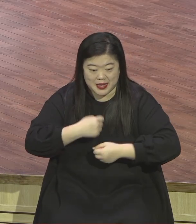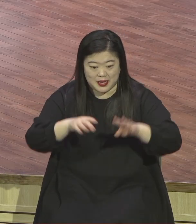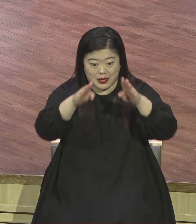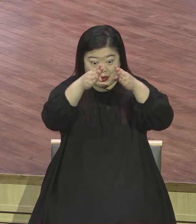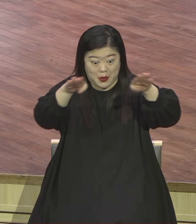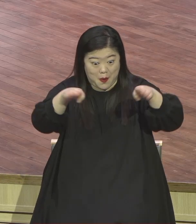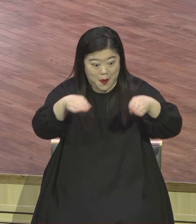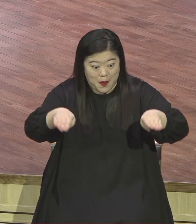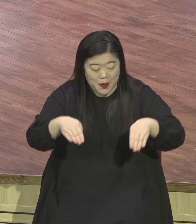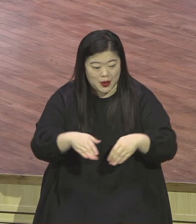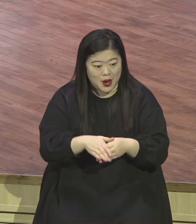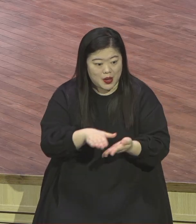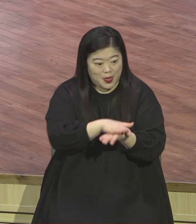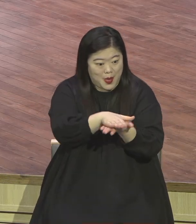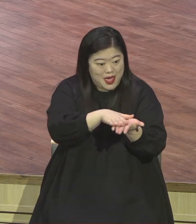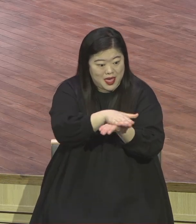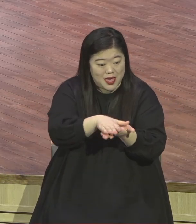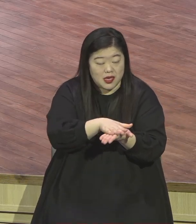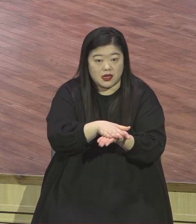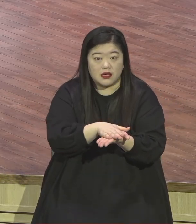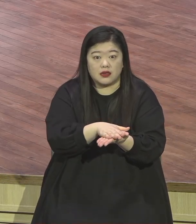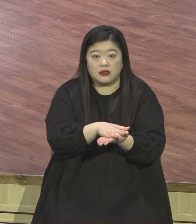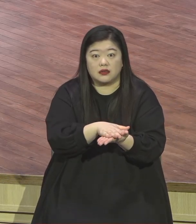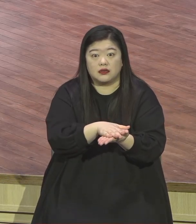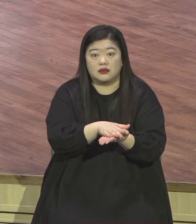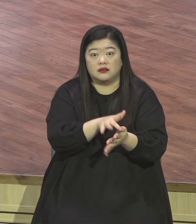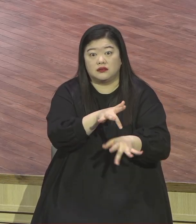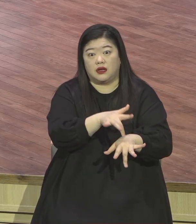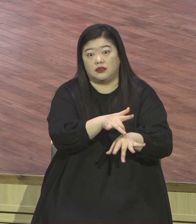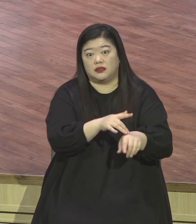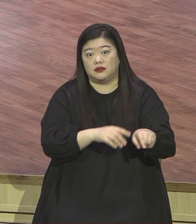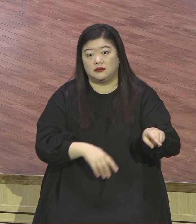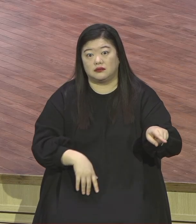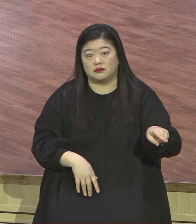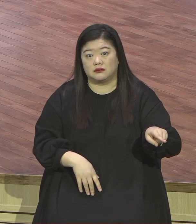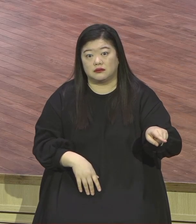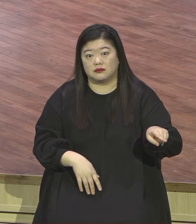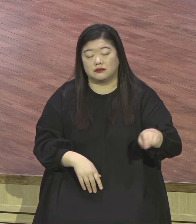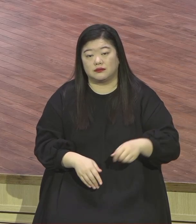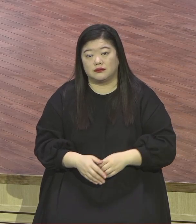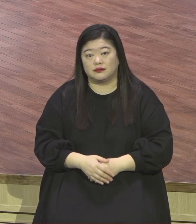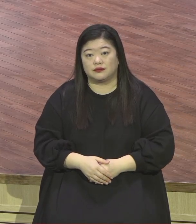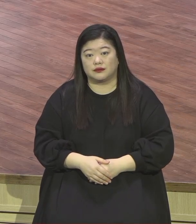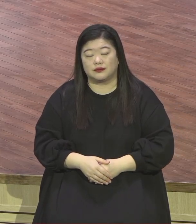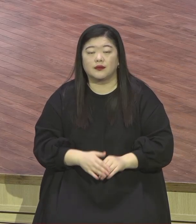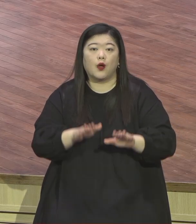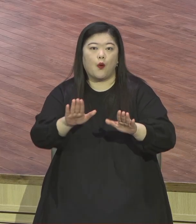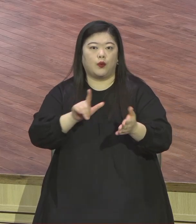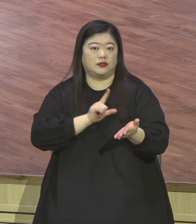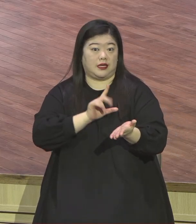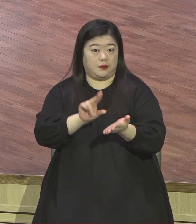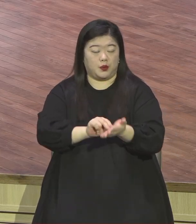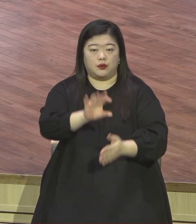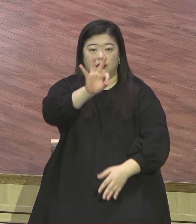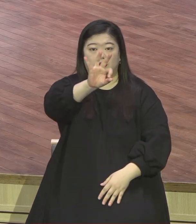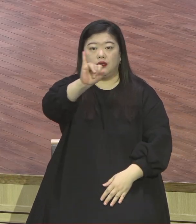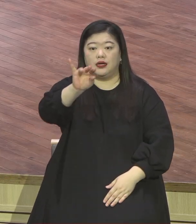오늘 보면 제목이 뭡니까 임마누일입니다 임마누일이 무슨 뜻입니까 하나님이